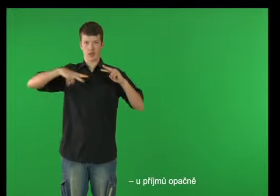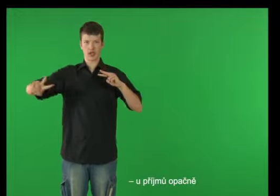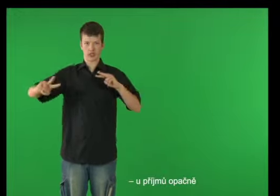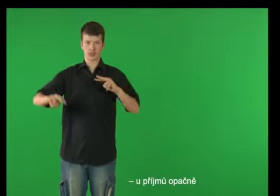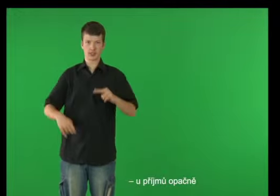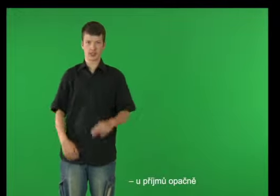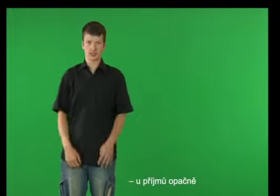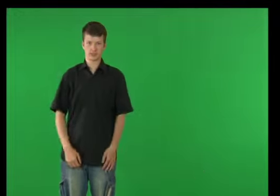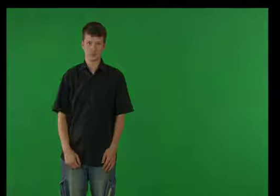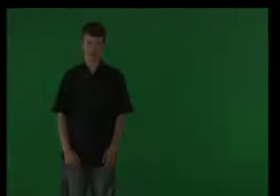odhad podhodnocený.